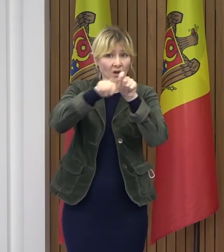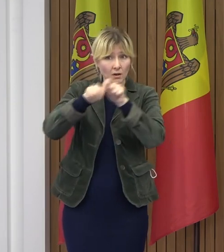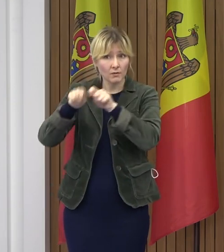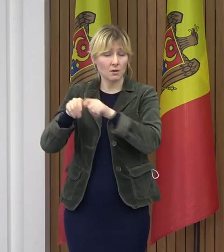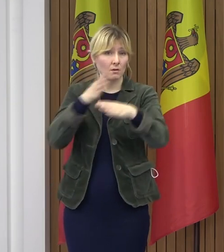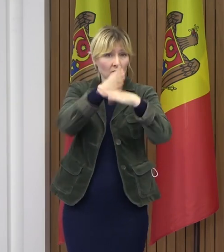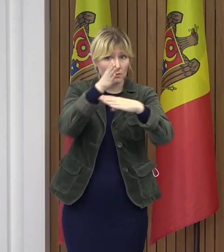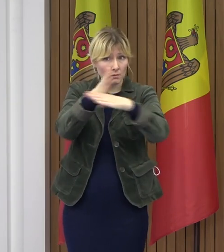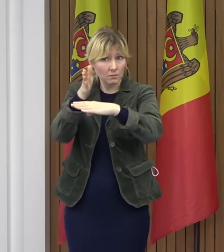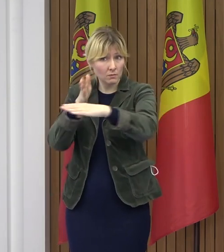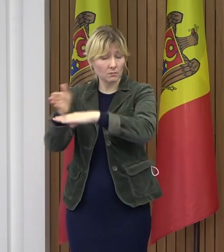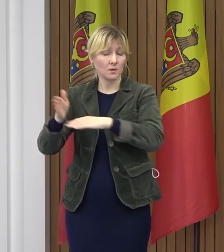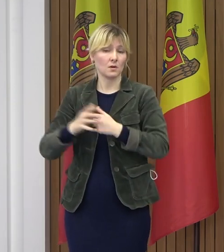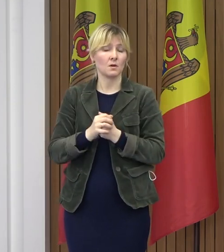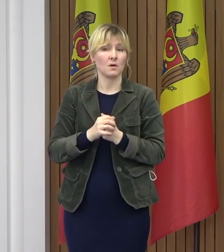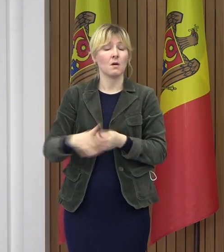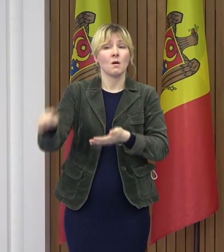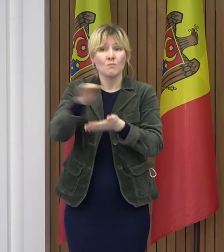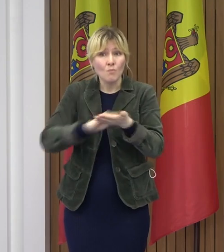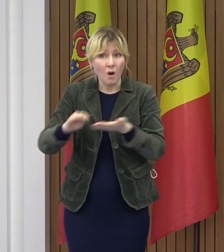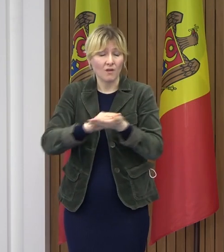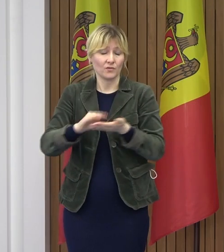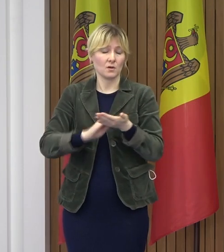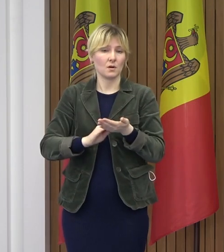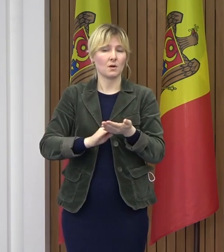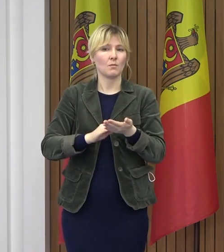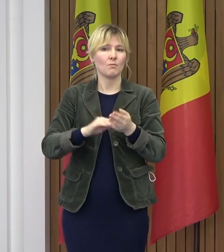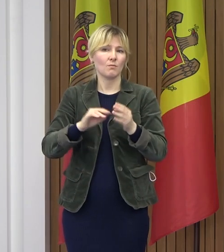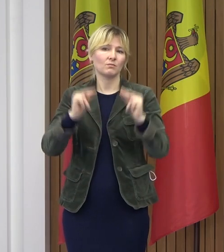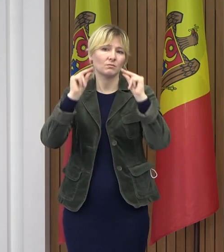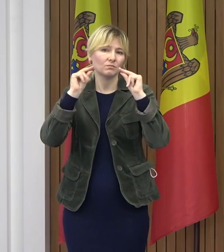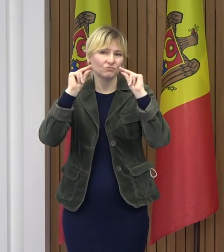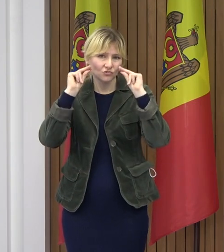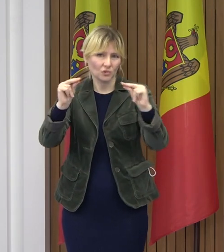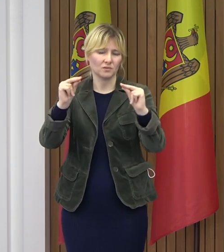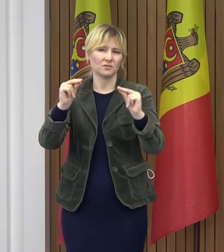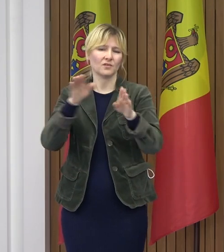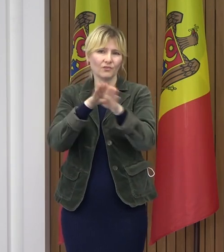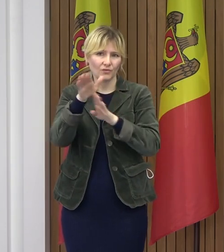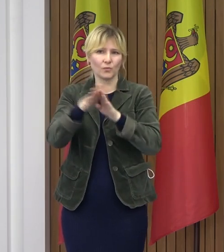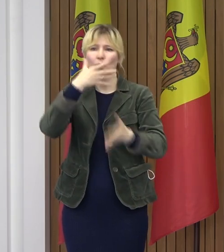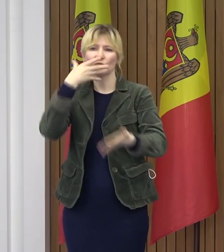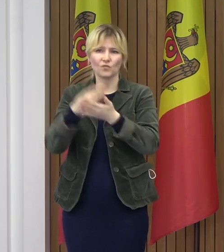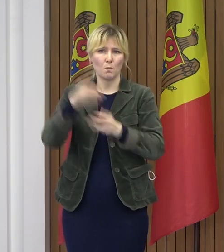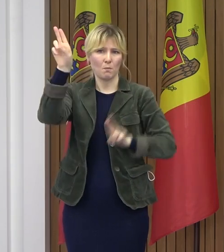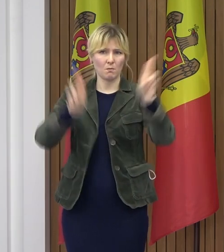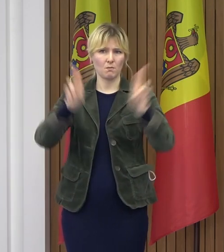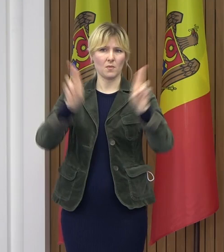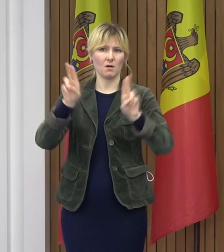repet, gradul de respectare a restricțiilor corespunzătoare, cu